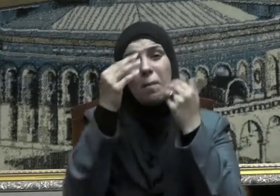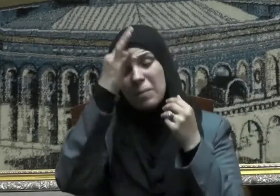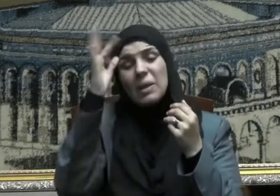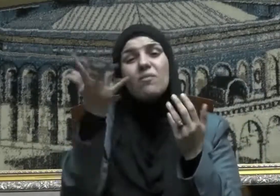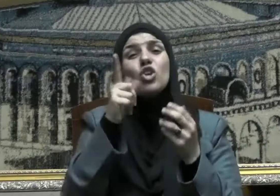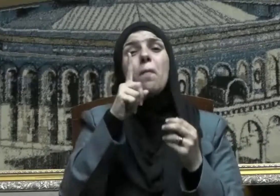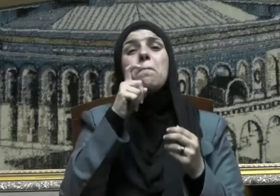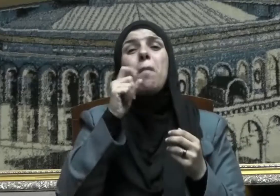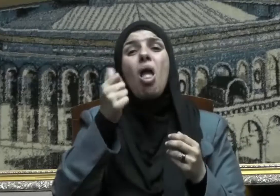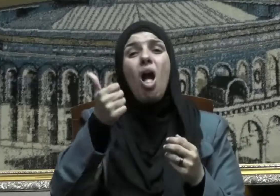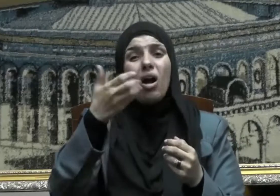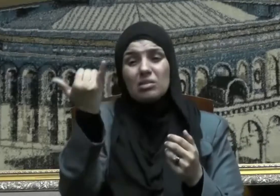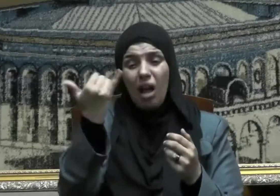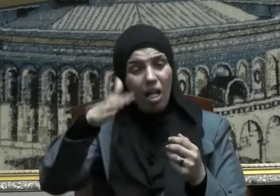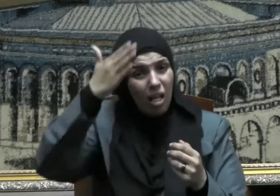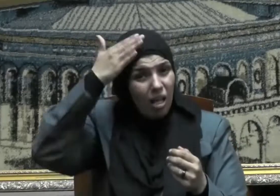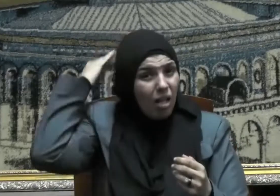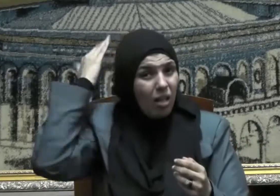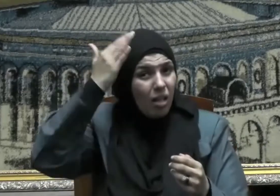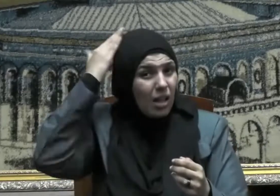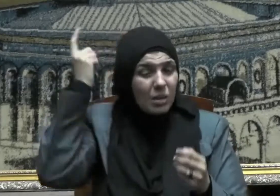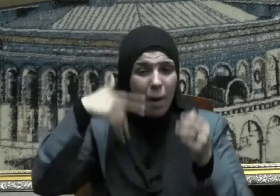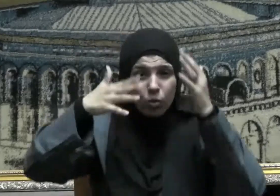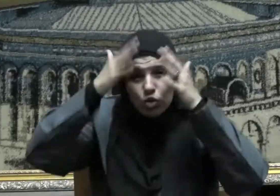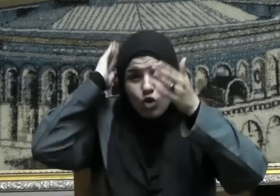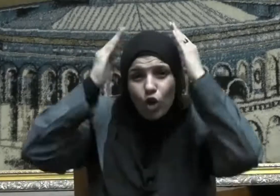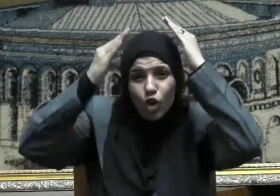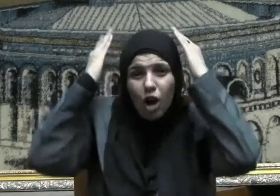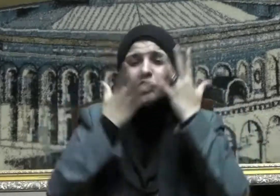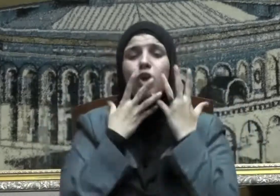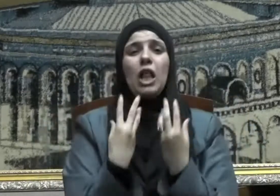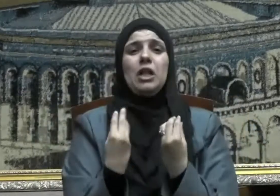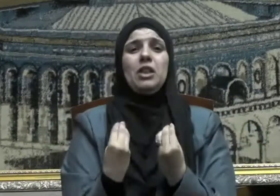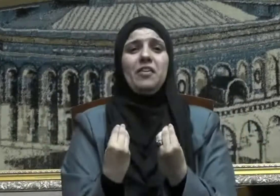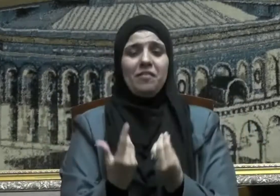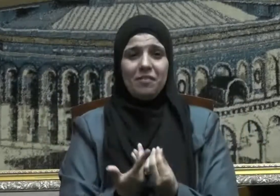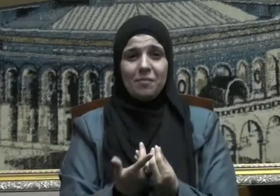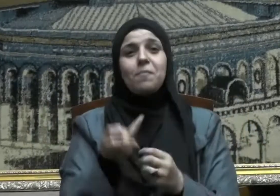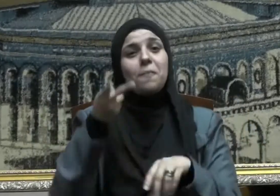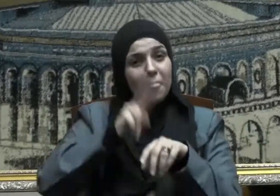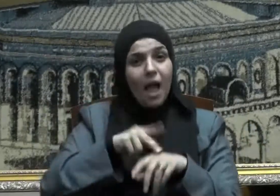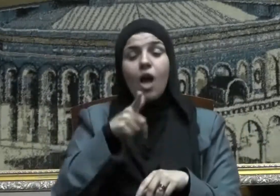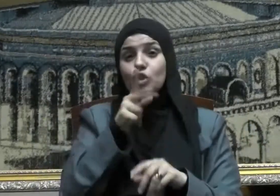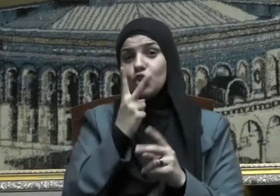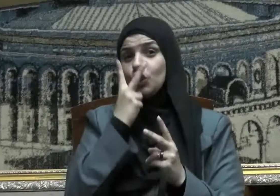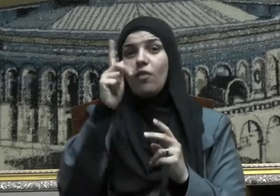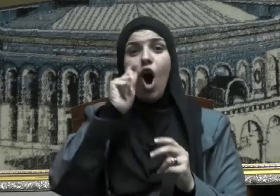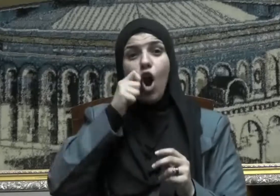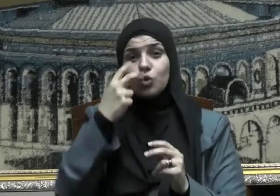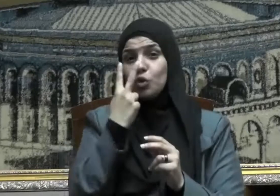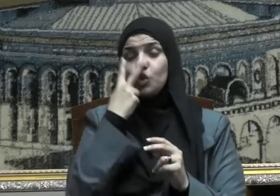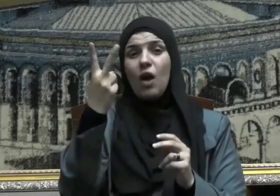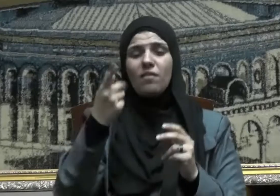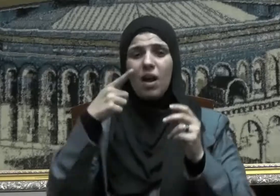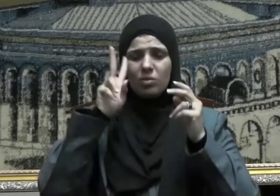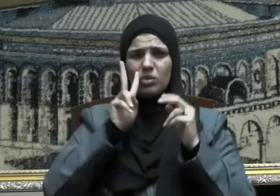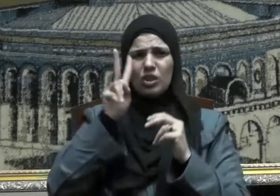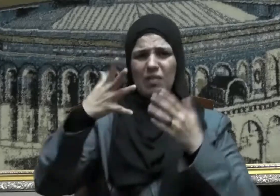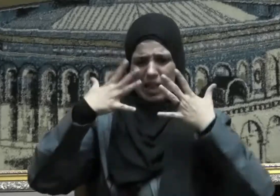وسلم أما كان هذا يجد ما يسكن به شعره ورأى رجلا آخر